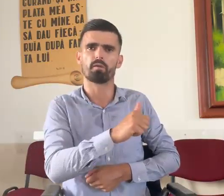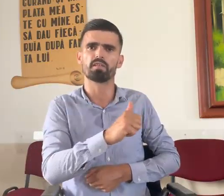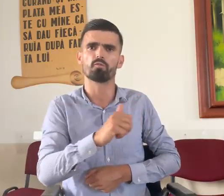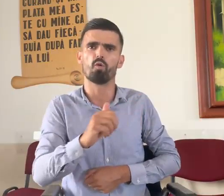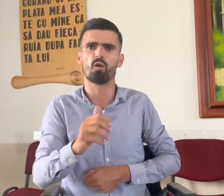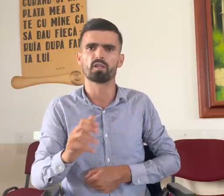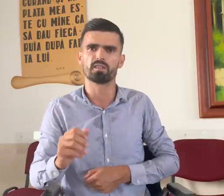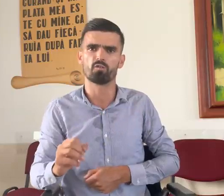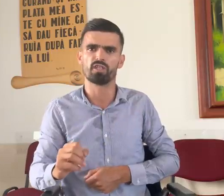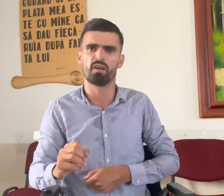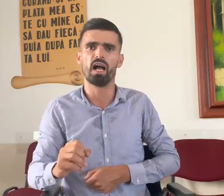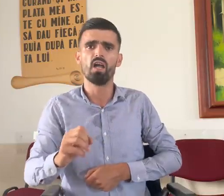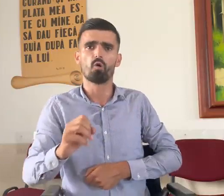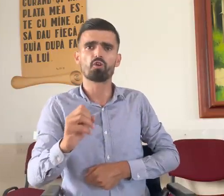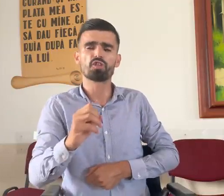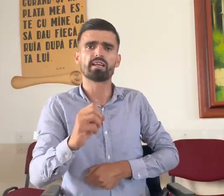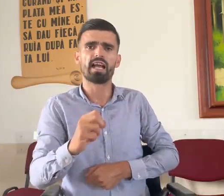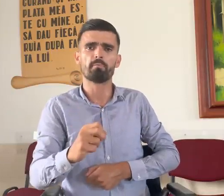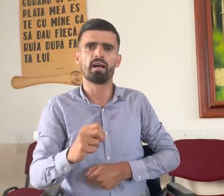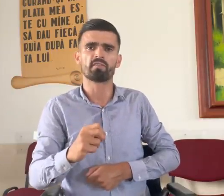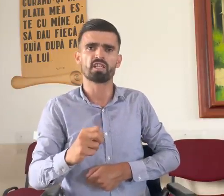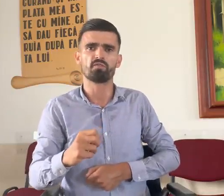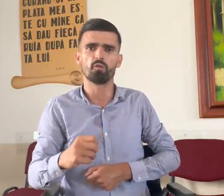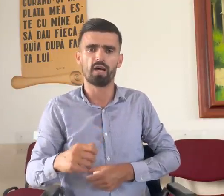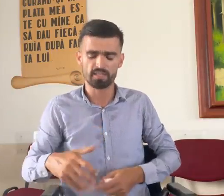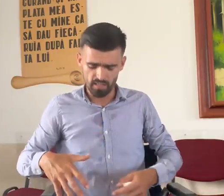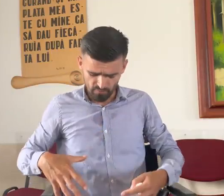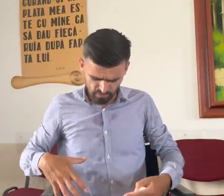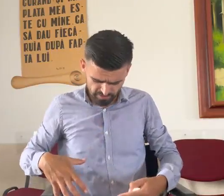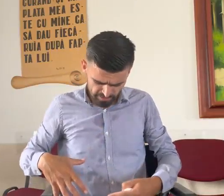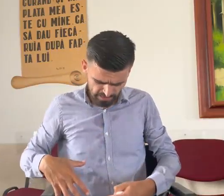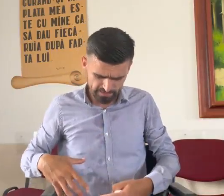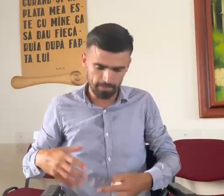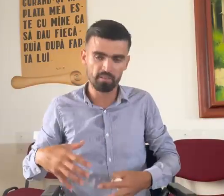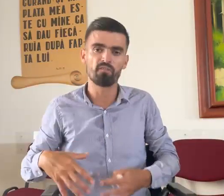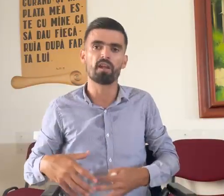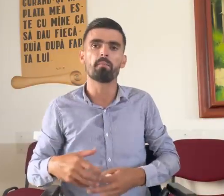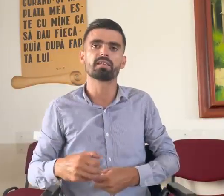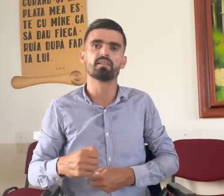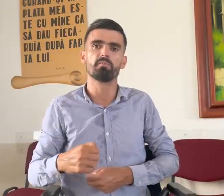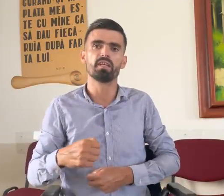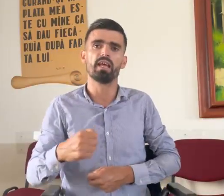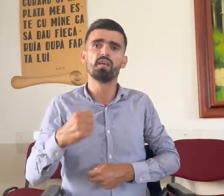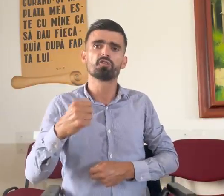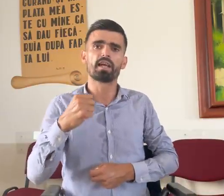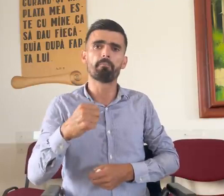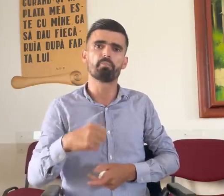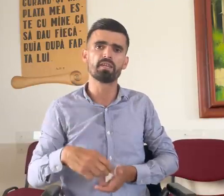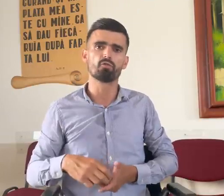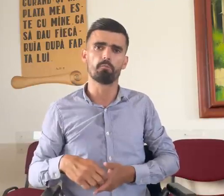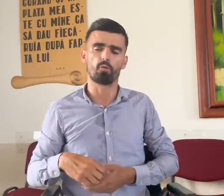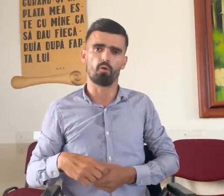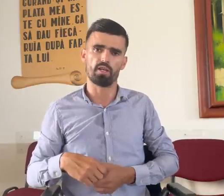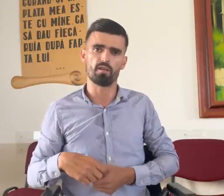dormit o oră sau ceva. Orice calamant aș fi luat. Vezi, Ica s-a inflamat în mine și eram plin cu puroi.